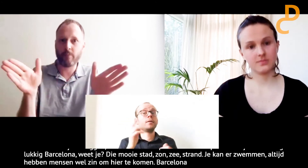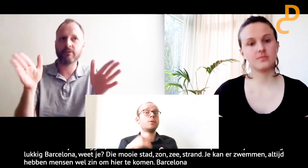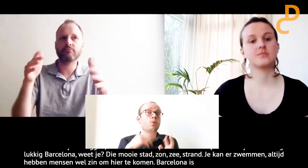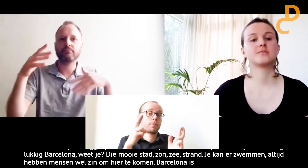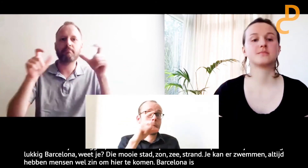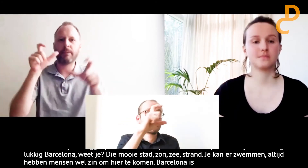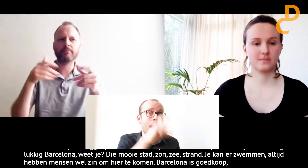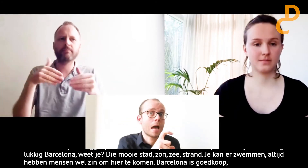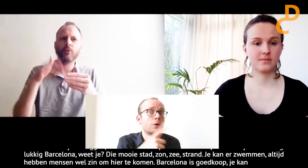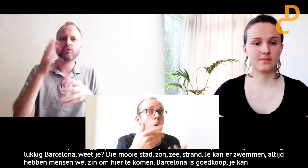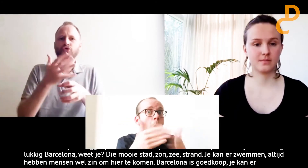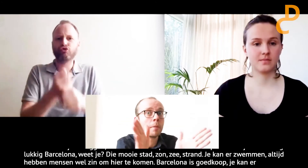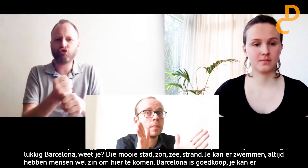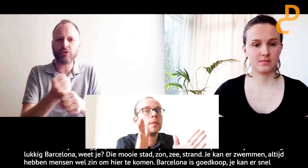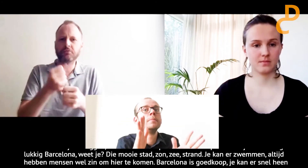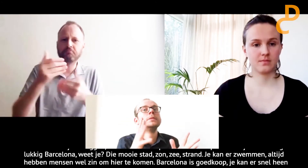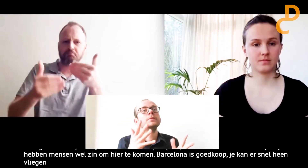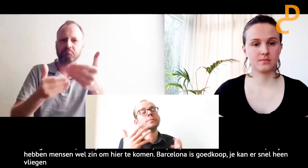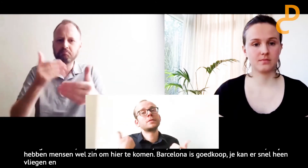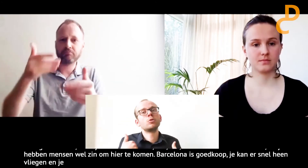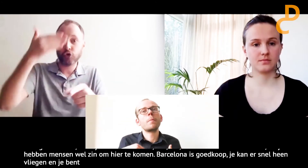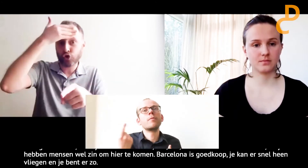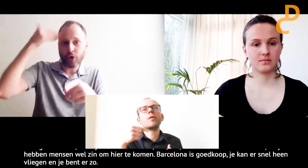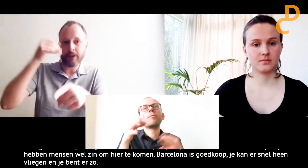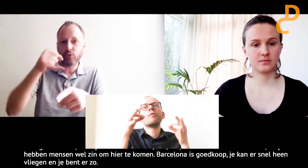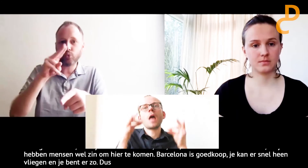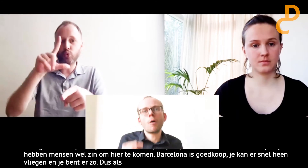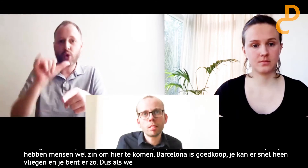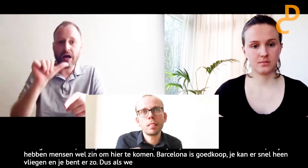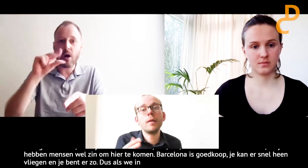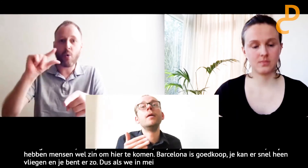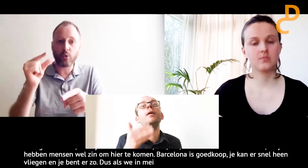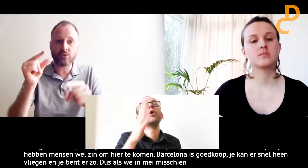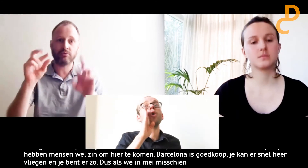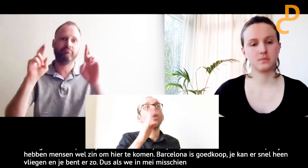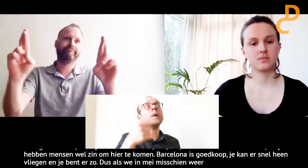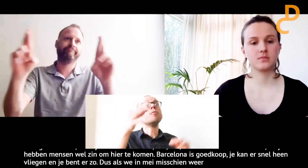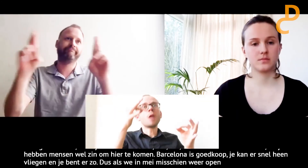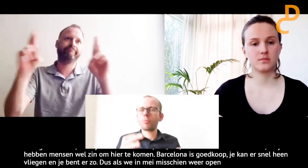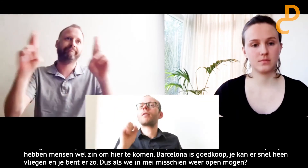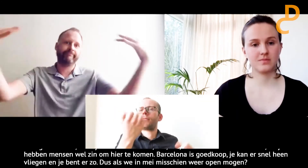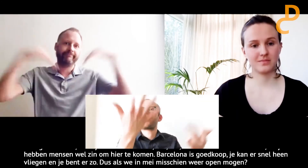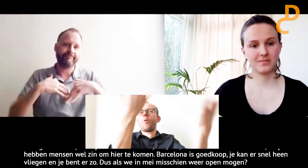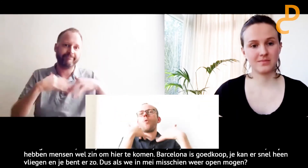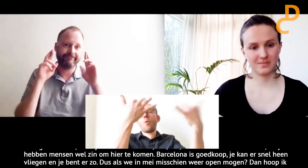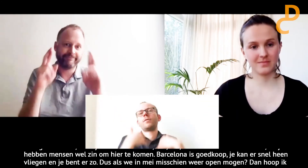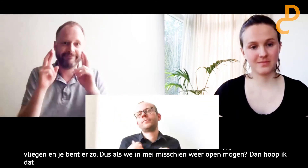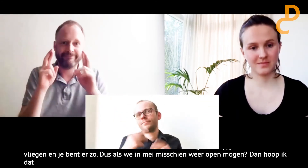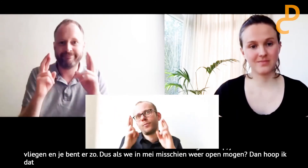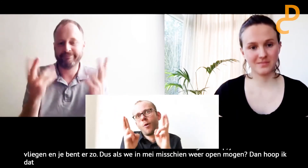vliegen. Je bent er zo. Dus als we in mei weer misschien meer open mogen. Dan hoop ik dat mensen langzaam het vertrouwen weer terugkijgen. En dat ze